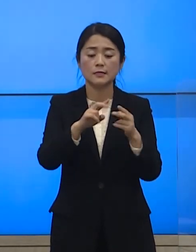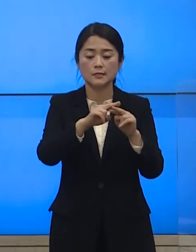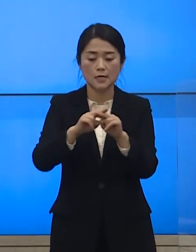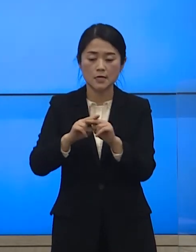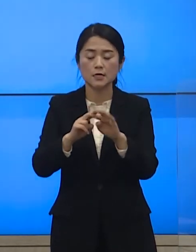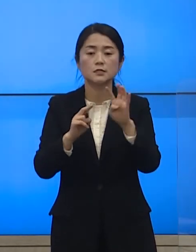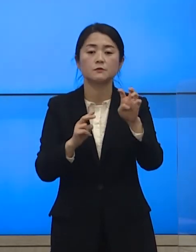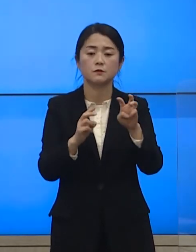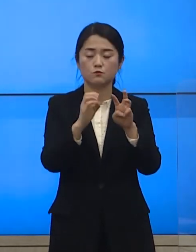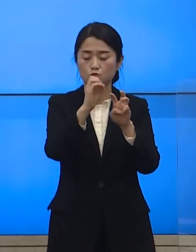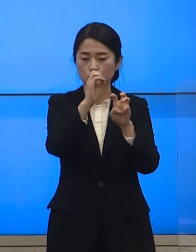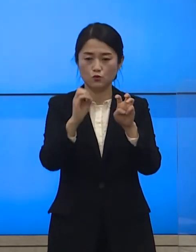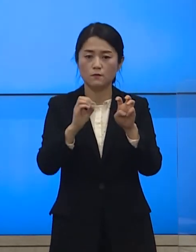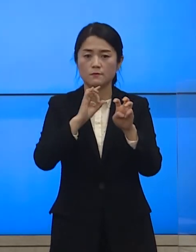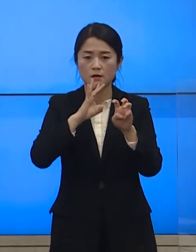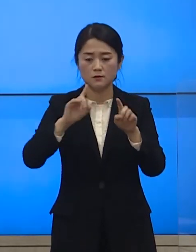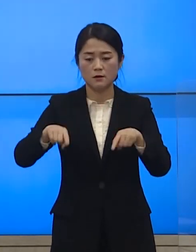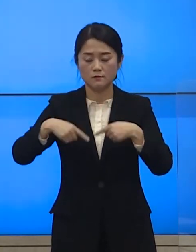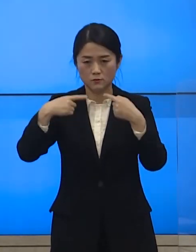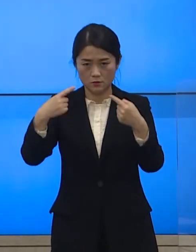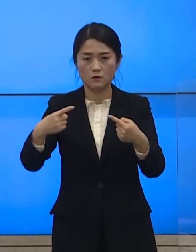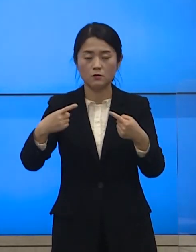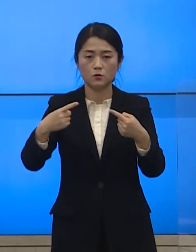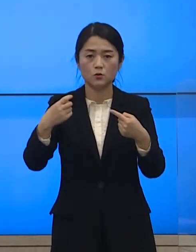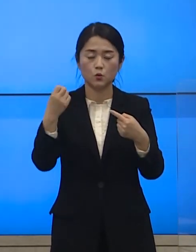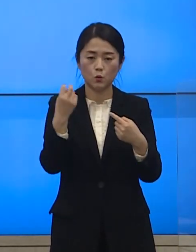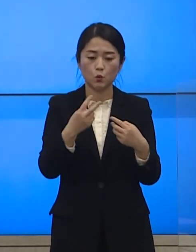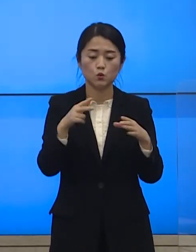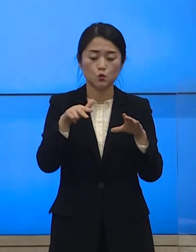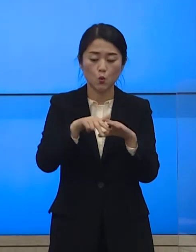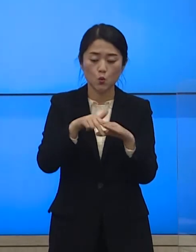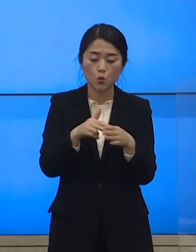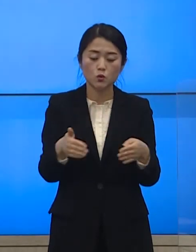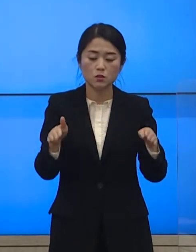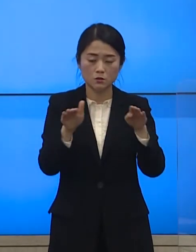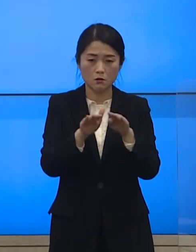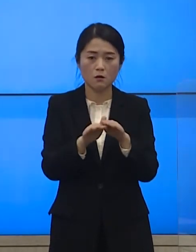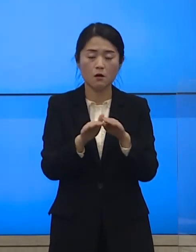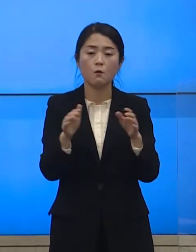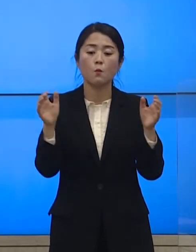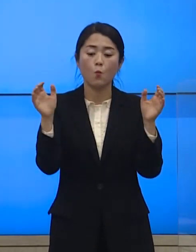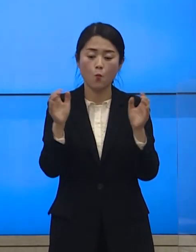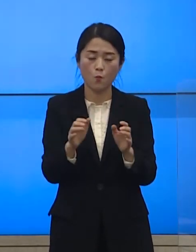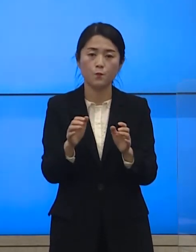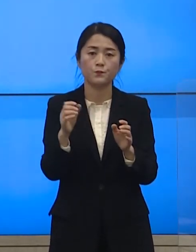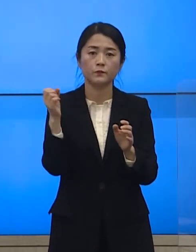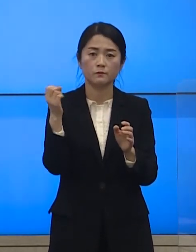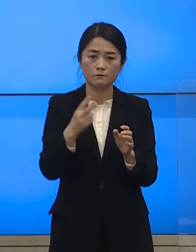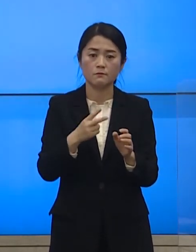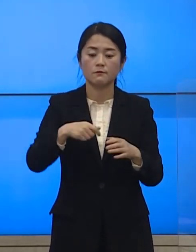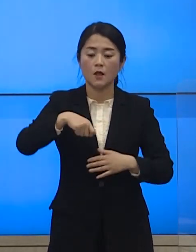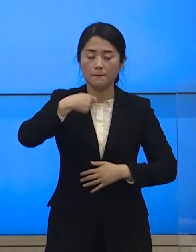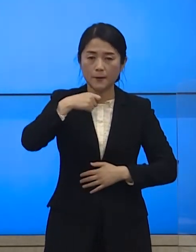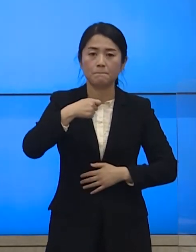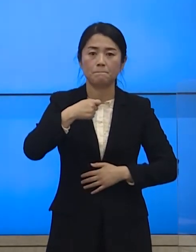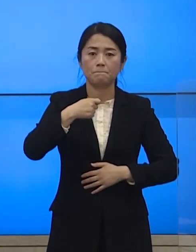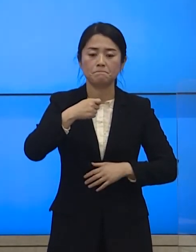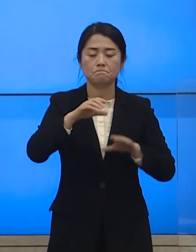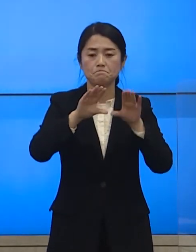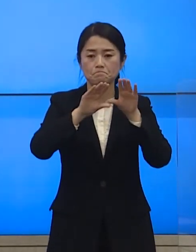30% 이내로만 참여해야 하며 종교시설에서 주관한 모임과 식사도